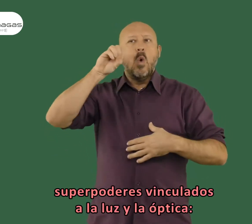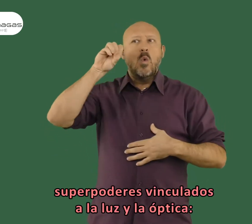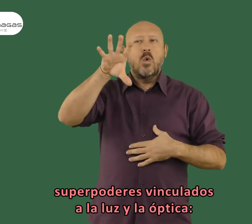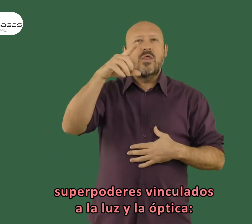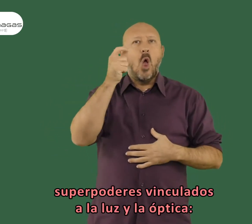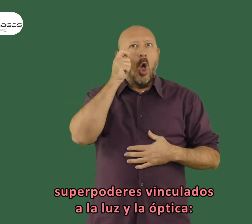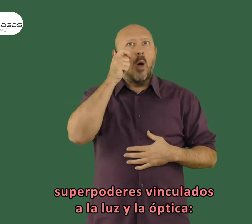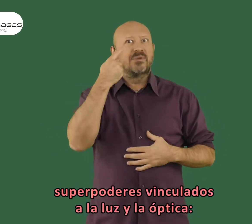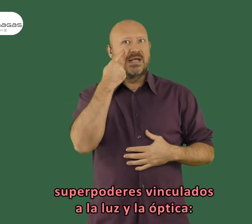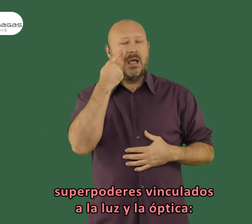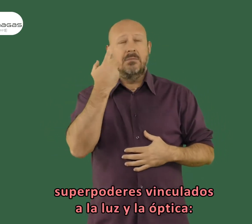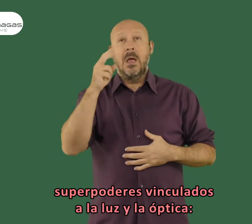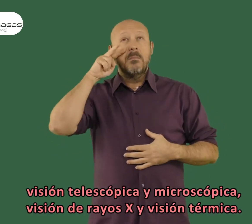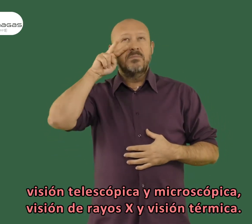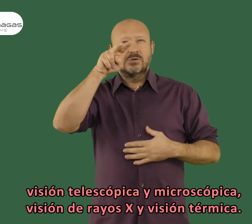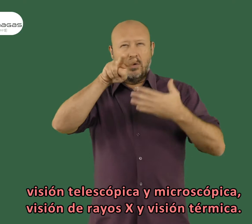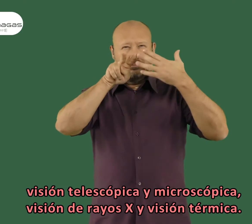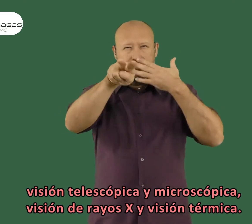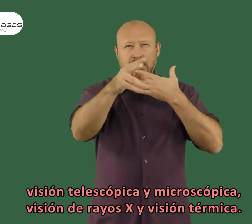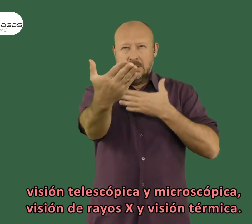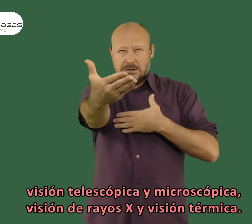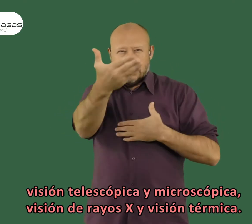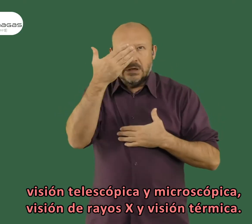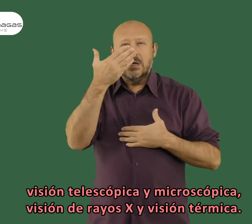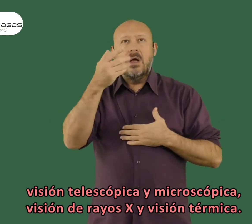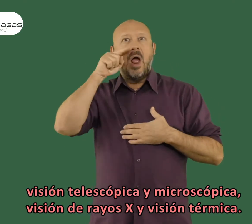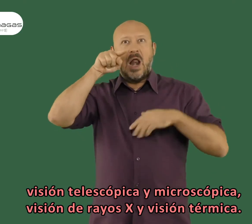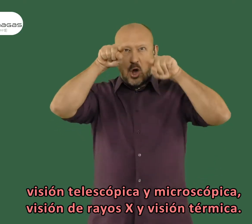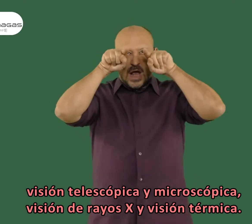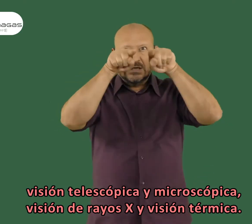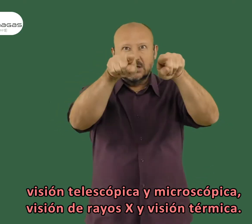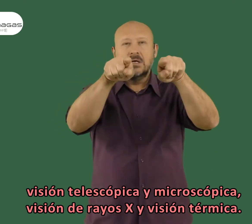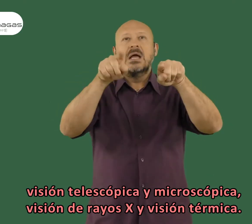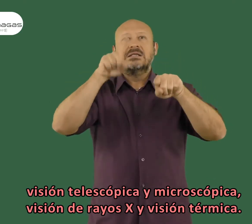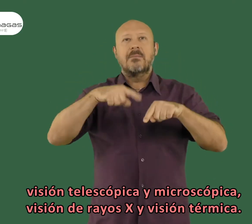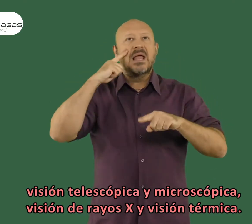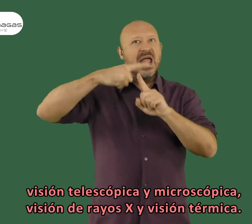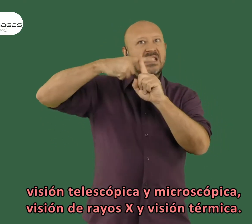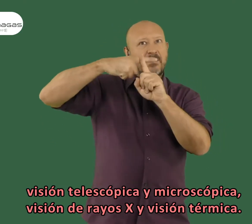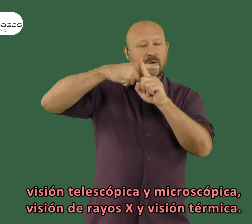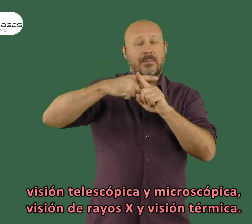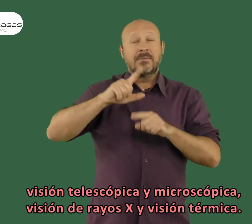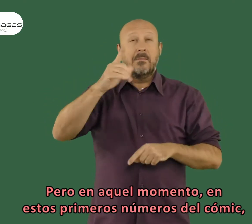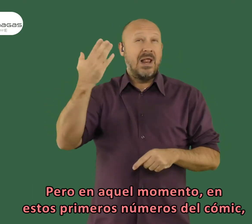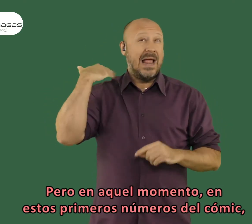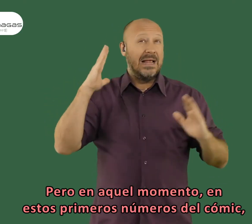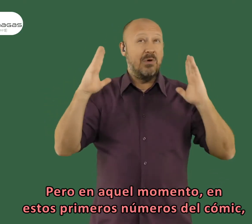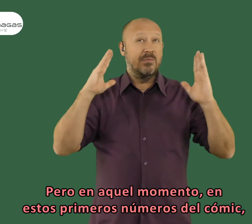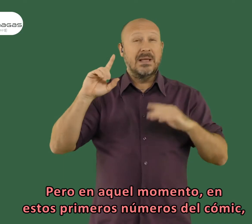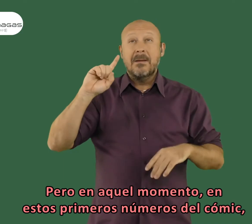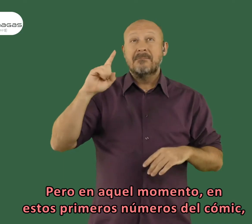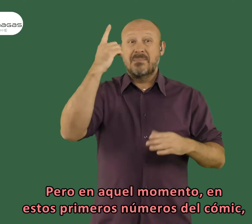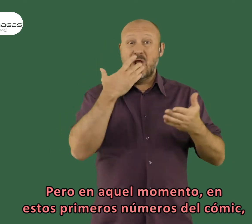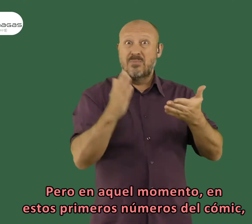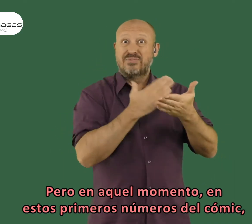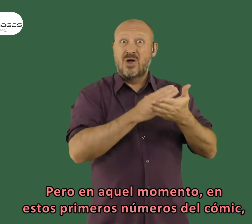superpaderes vinculados a la luz y a la óptica, visión telescópica y microscópica, visión de rayos X y visión térmica. Pero en